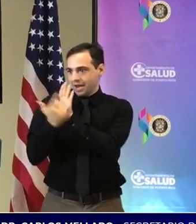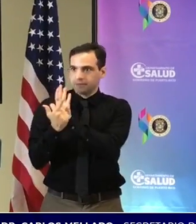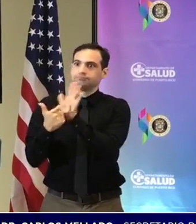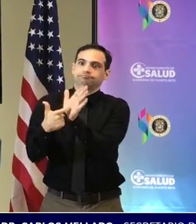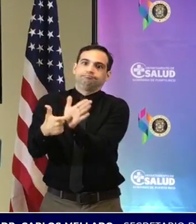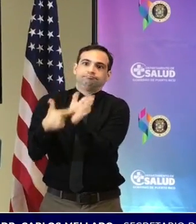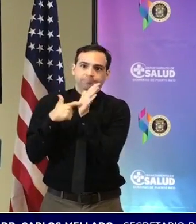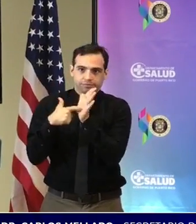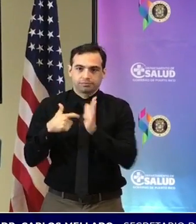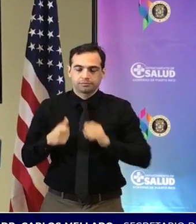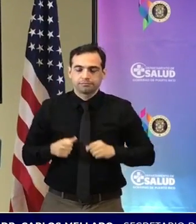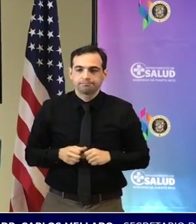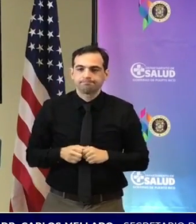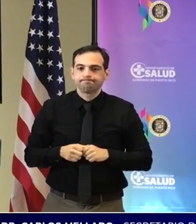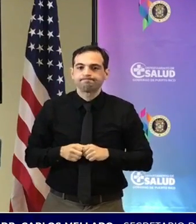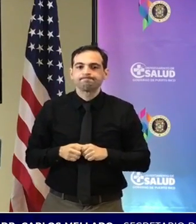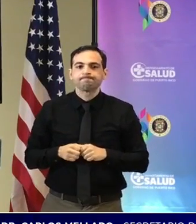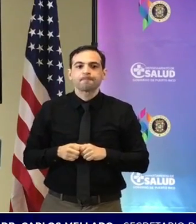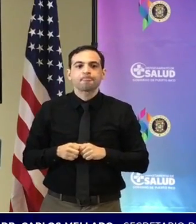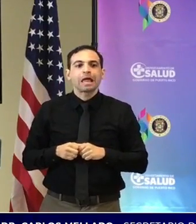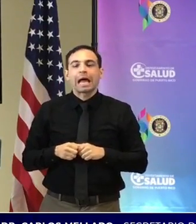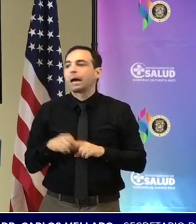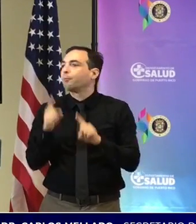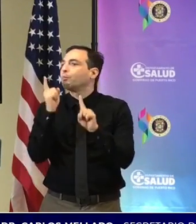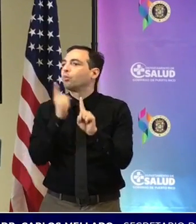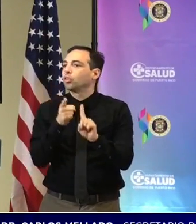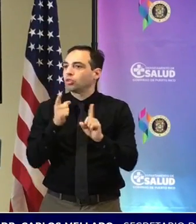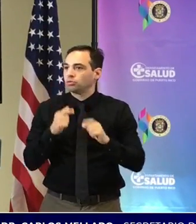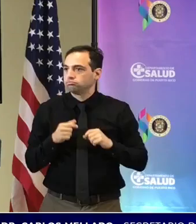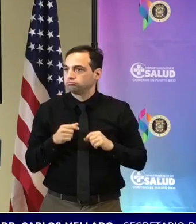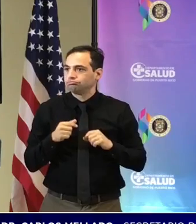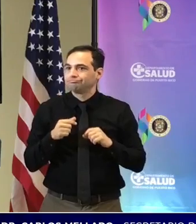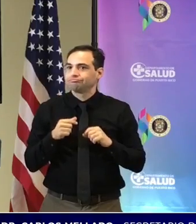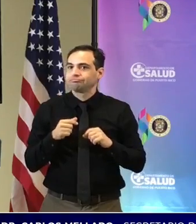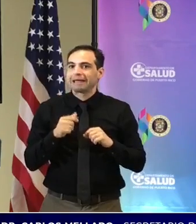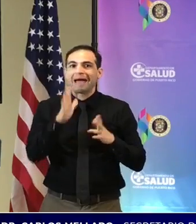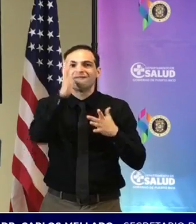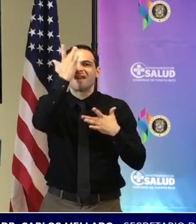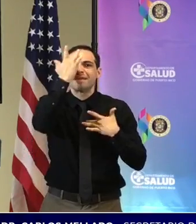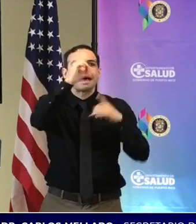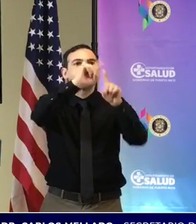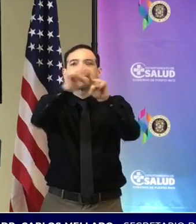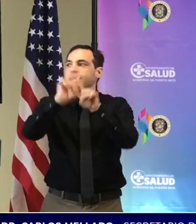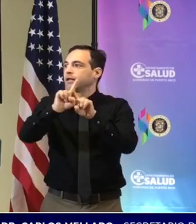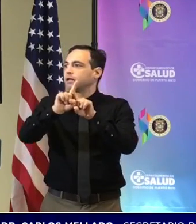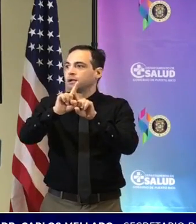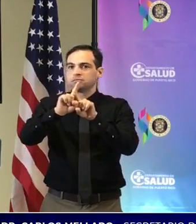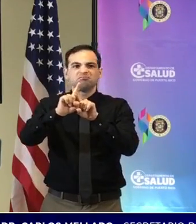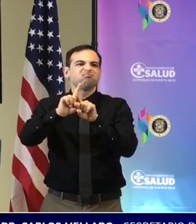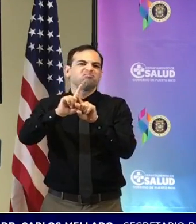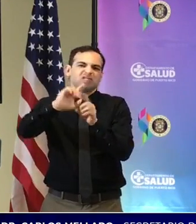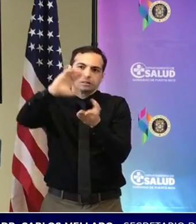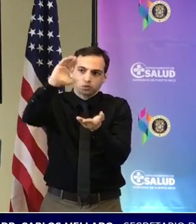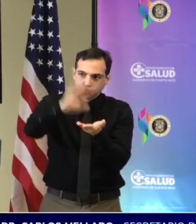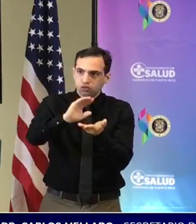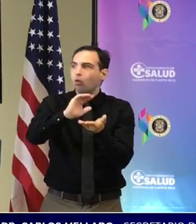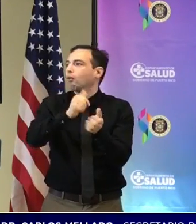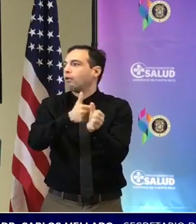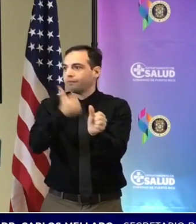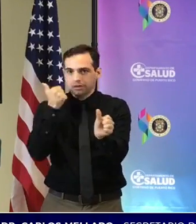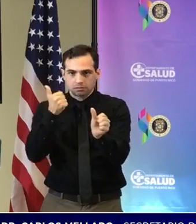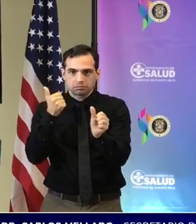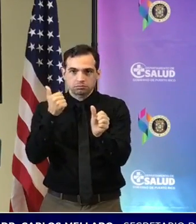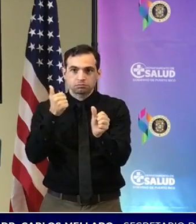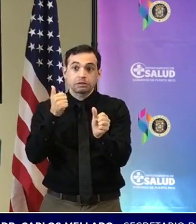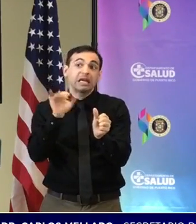de poder prevenir y evitar las enfermedades, prevención y evaluación de las enfermedades. Por eso es que es tan